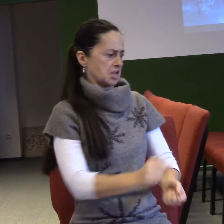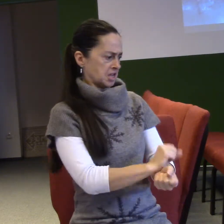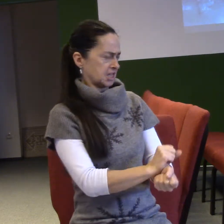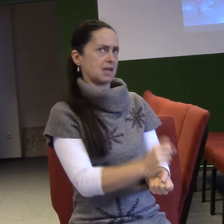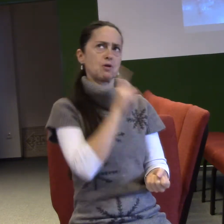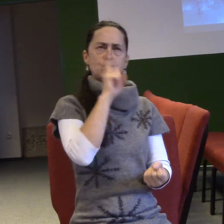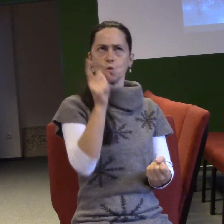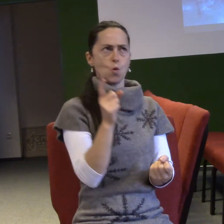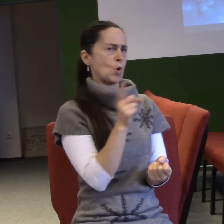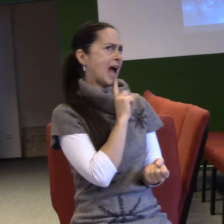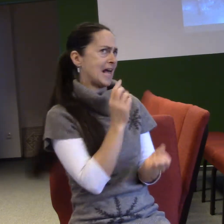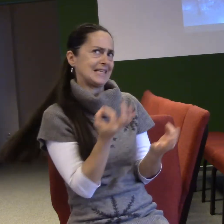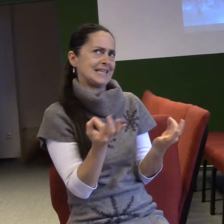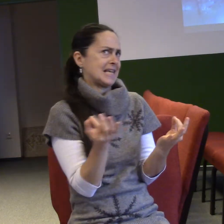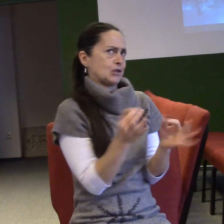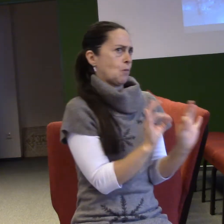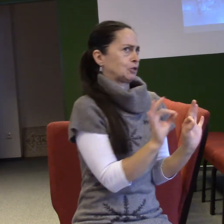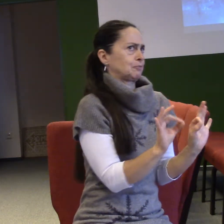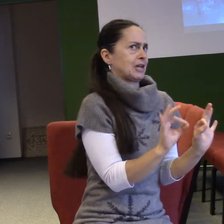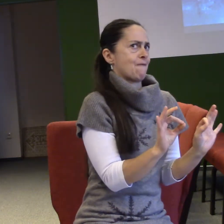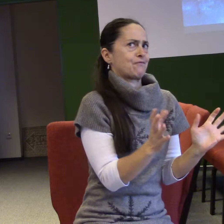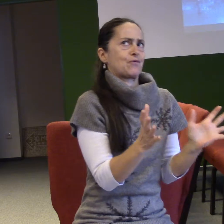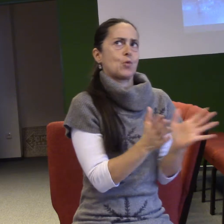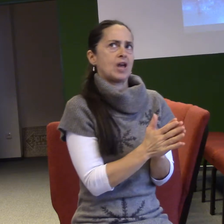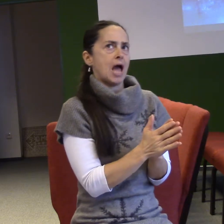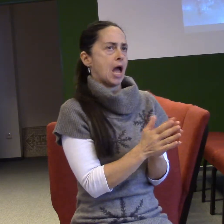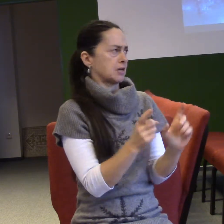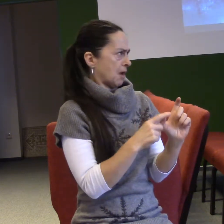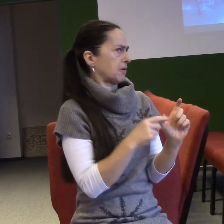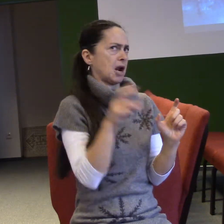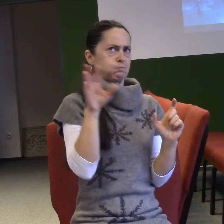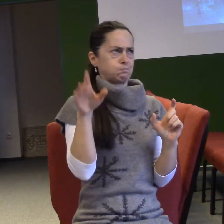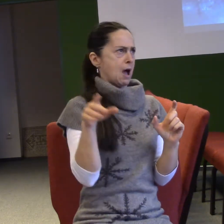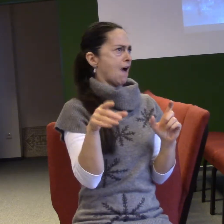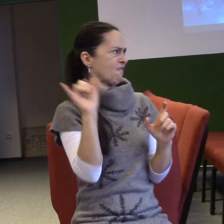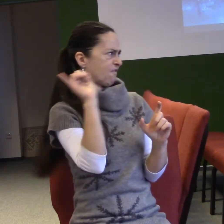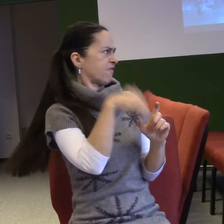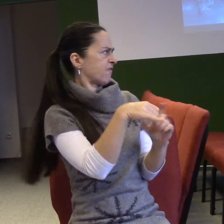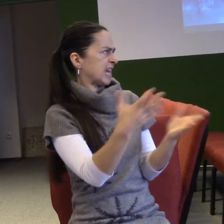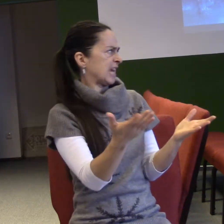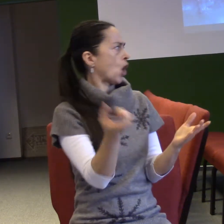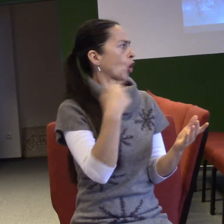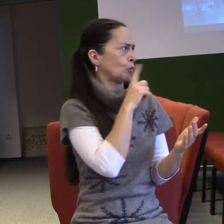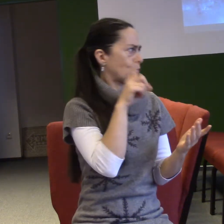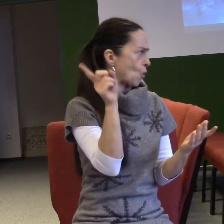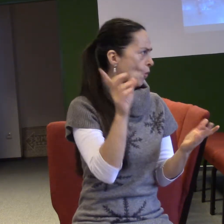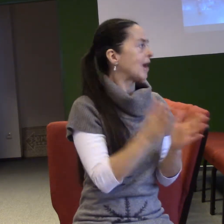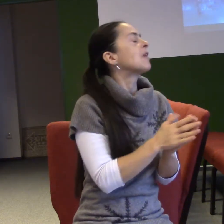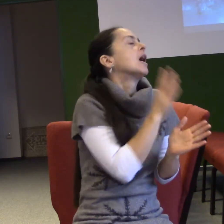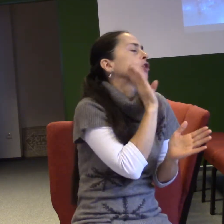Gabriel má nějaké speciální poselství od Boha. Co to bude? A já bych vám to poselství a celý ten příběh chtěl přečíst. Budu číst z